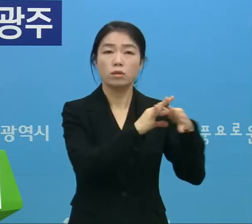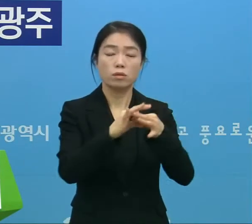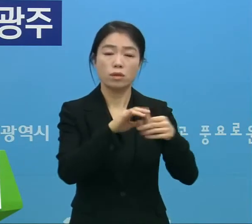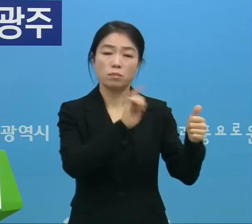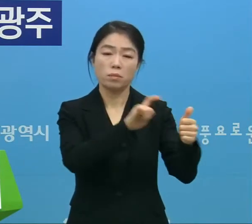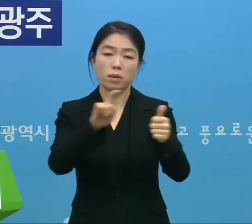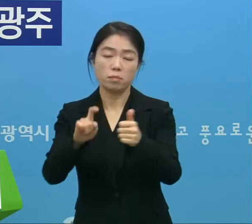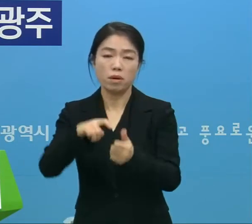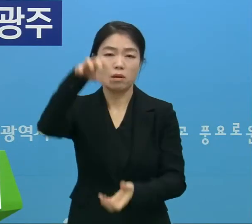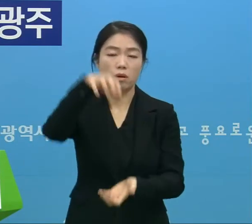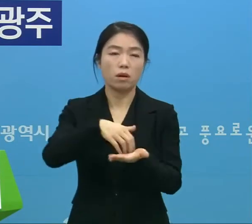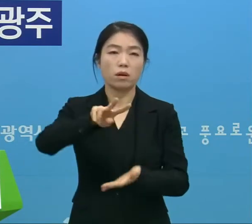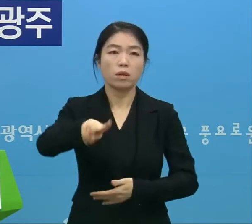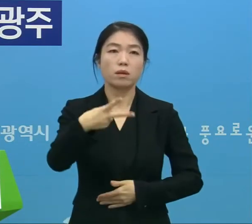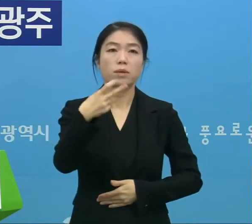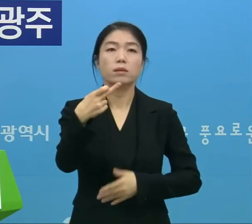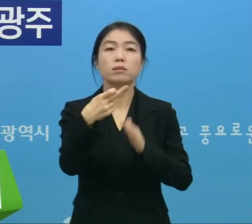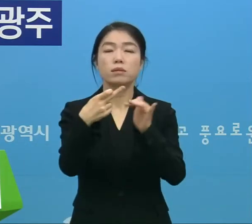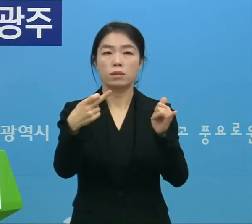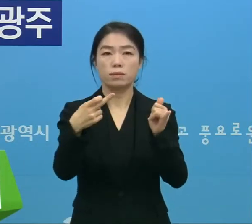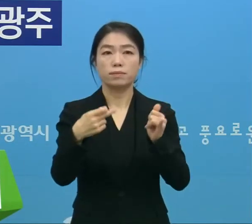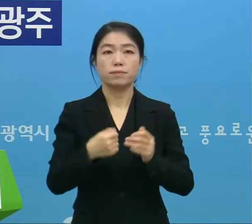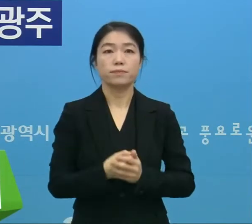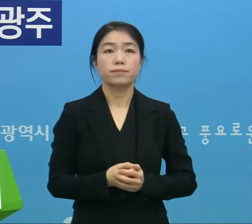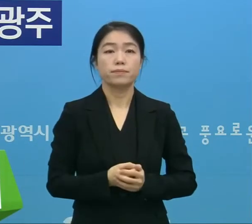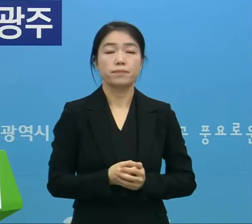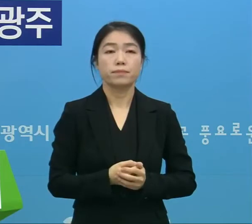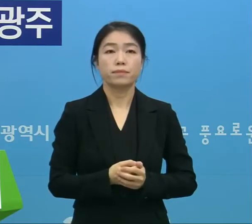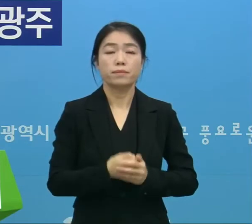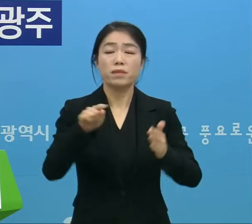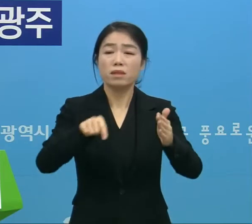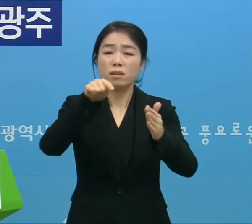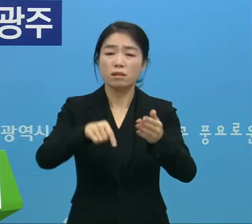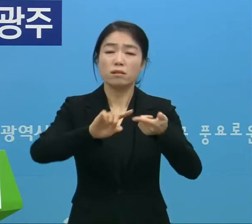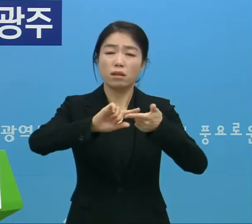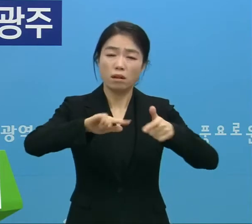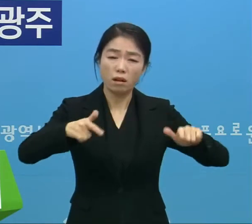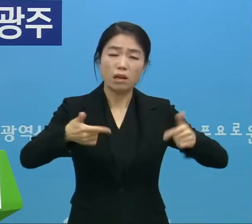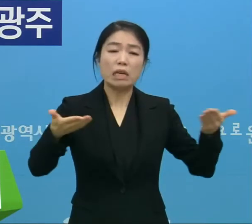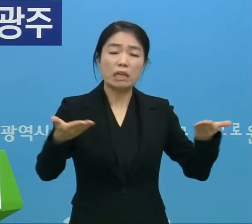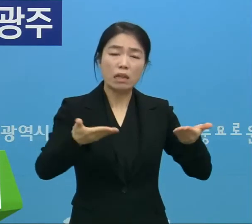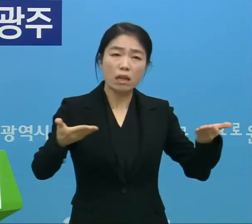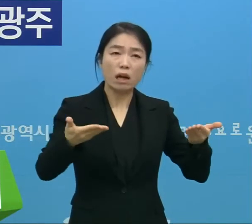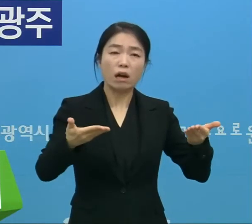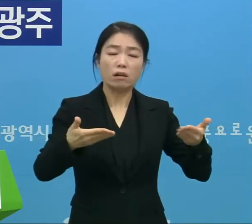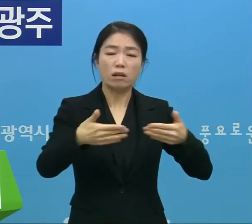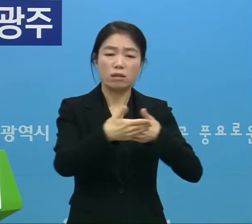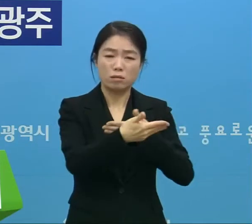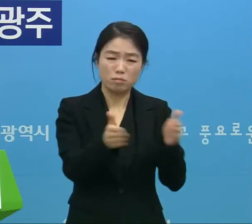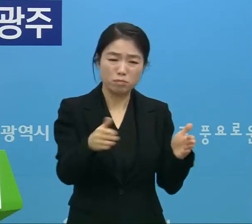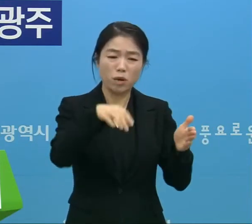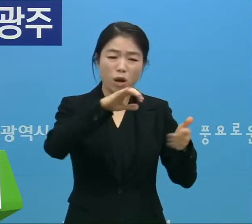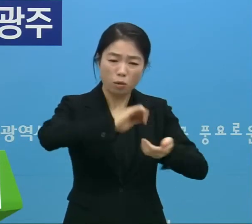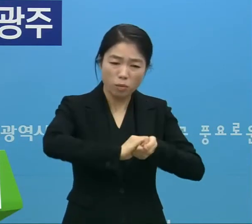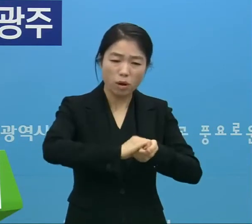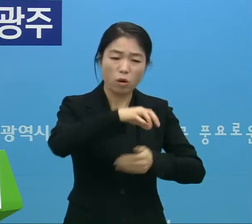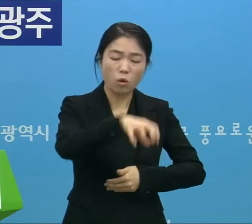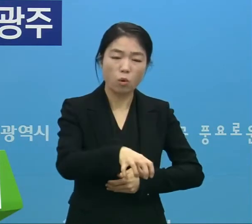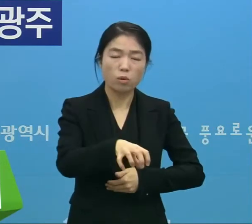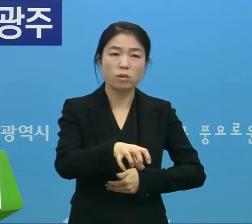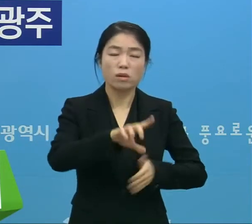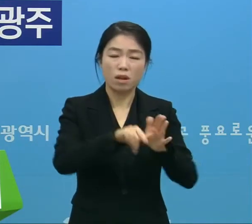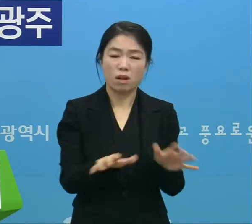확진자가 총 212명입니다. 다양한 직업군이 제한된 공간에 일정 시간 모여